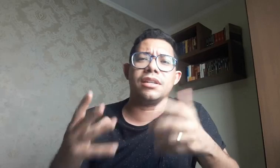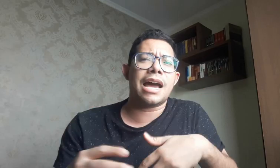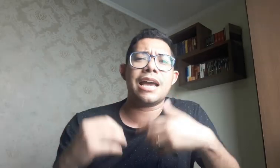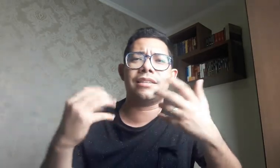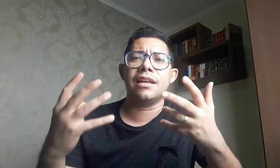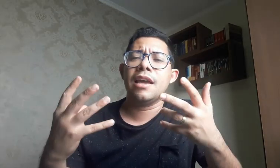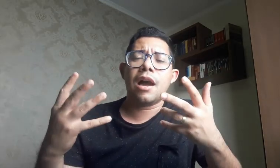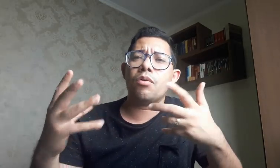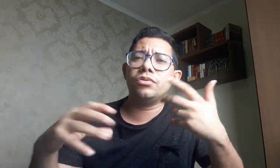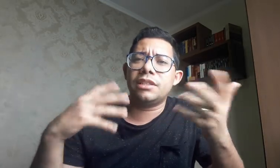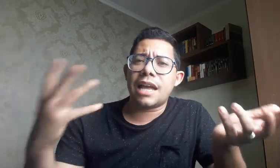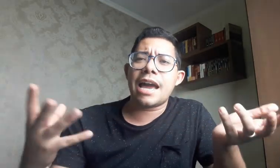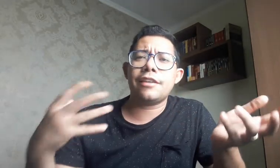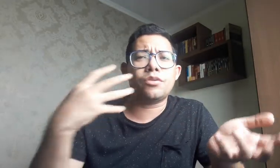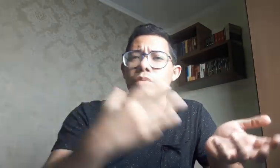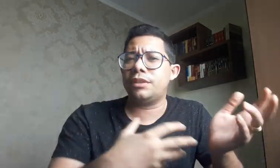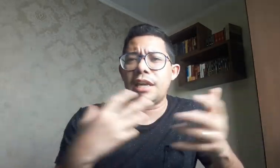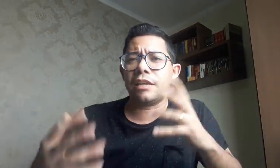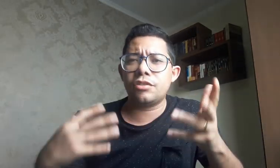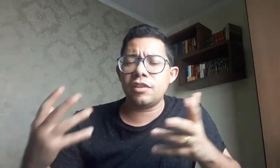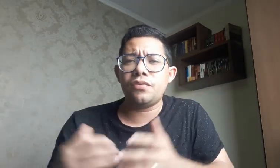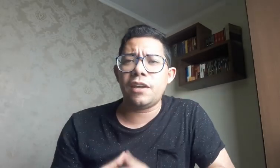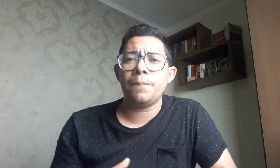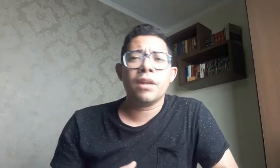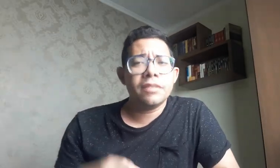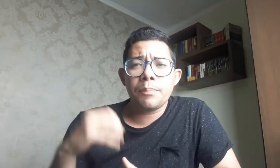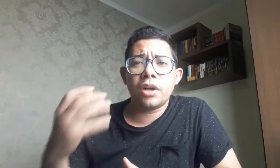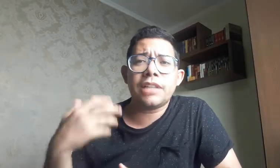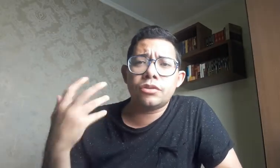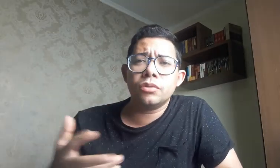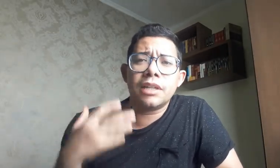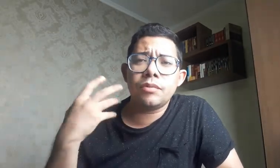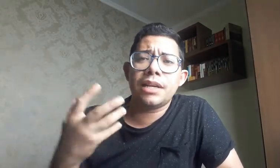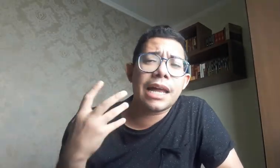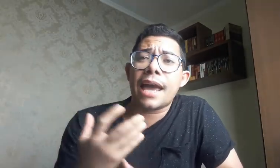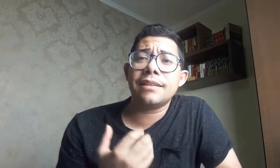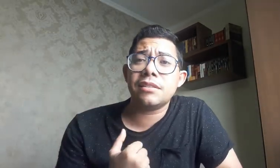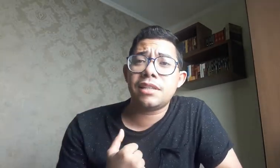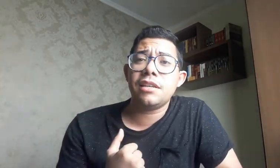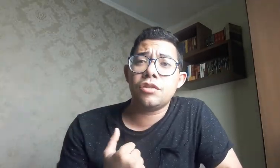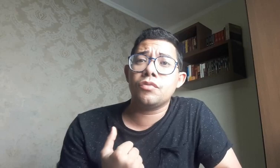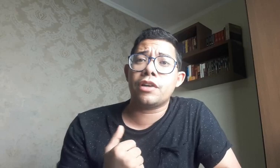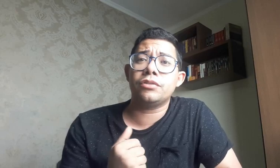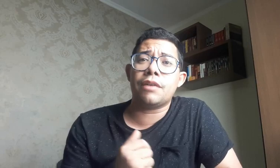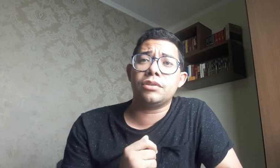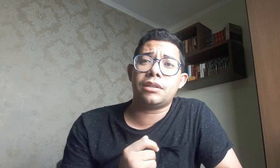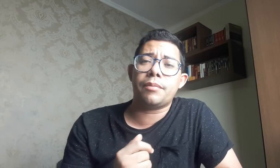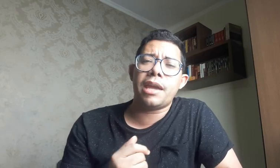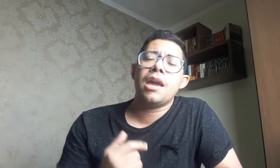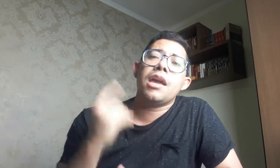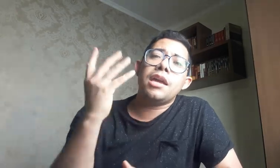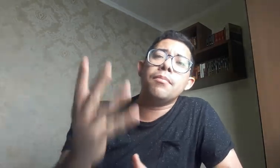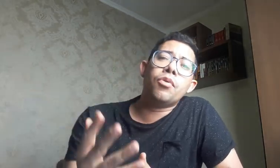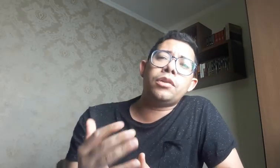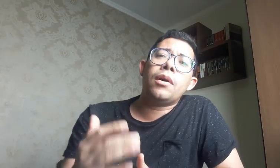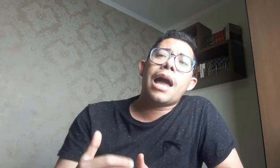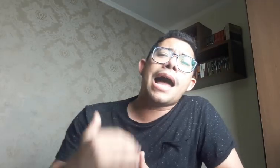sinais, alguns sinais, contextos, enfim. Você pode estar estudando em canais, assim. Isso vai ajudar você também e muito a